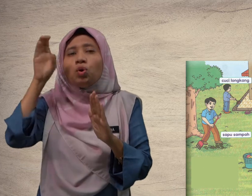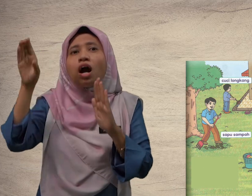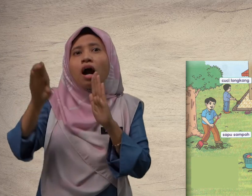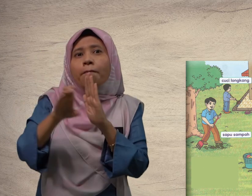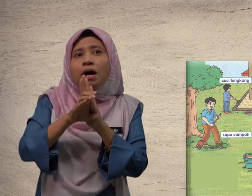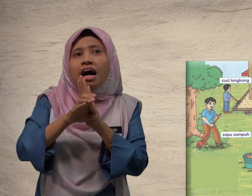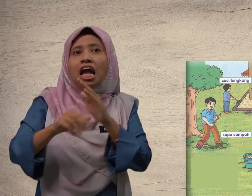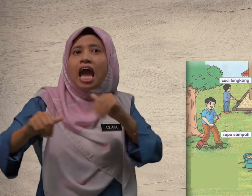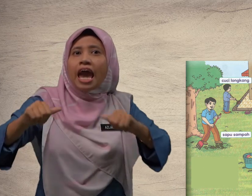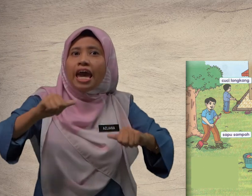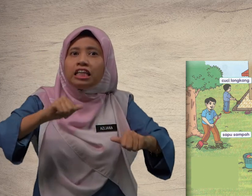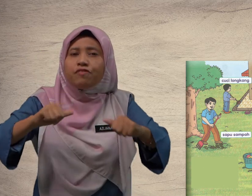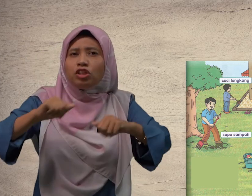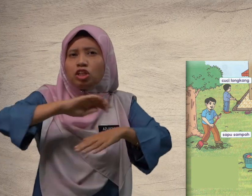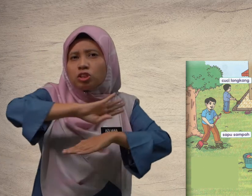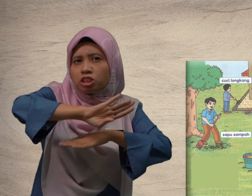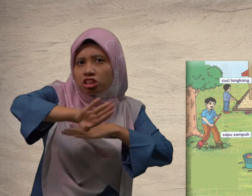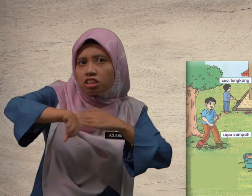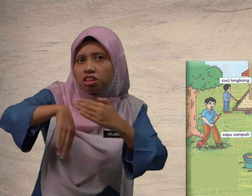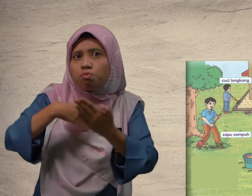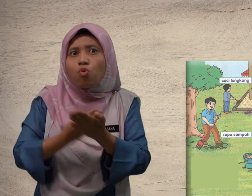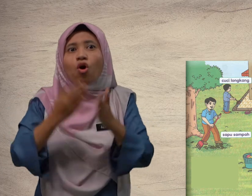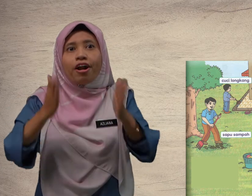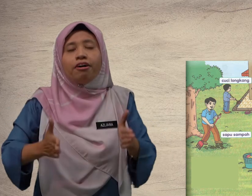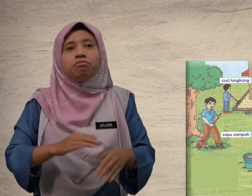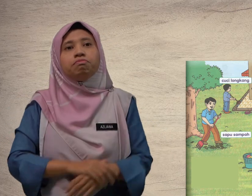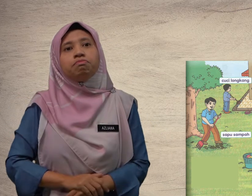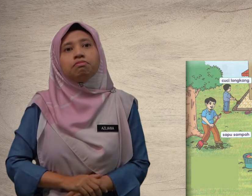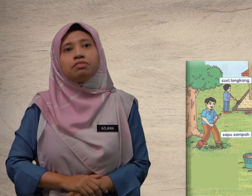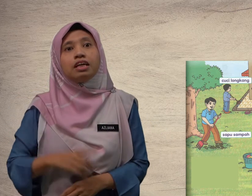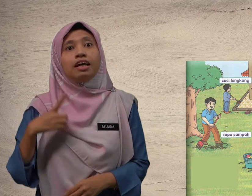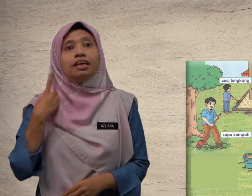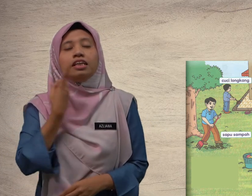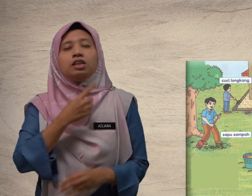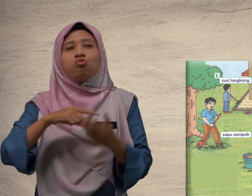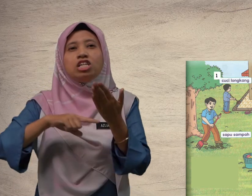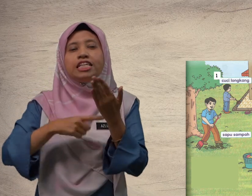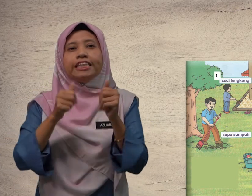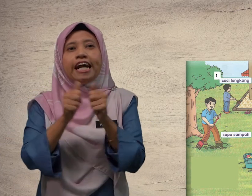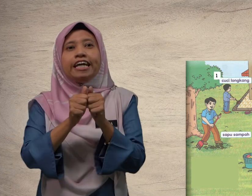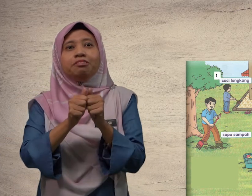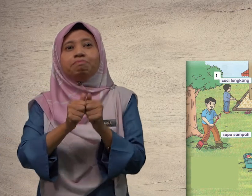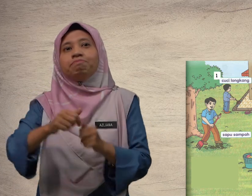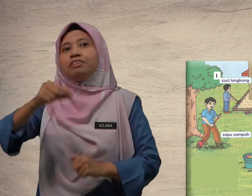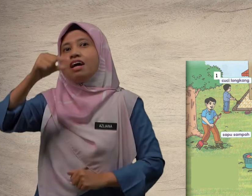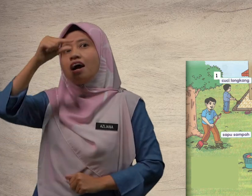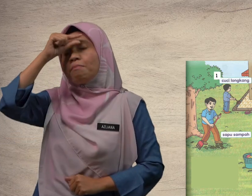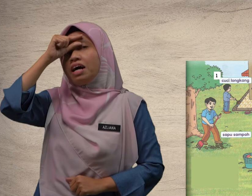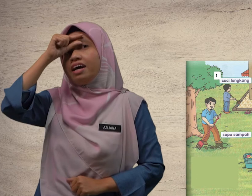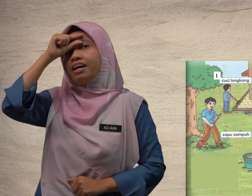gambar aktiviti semua orang. kita mula dengan abang.